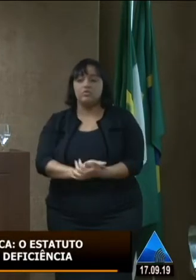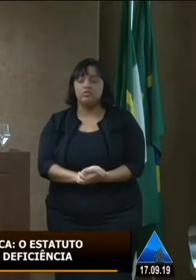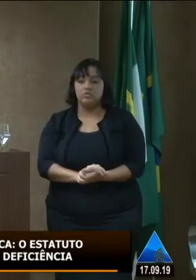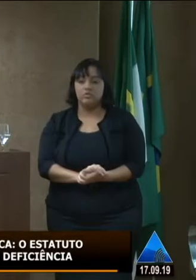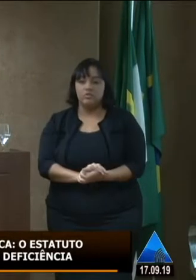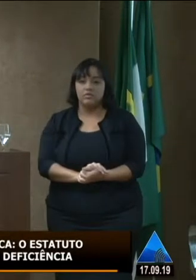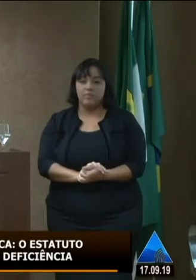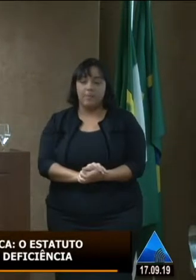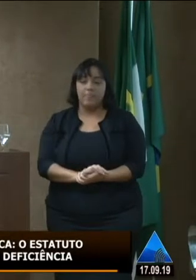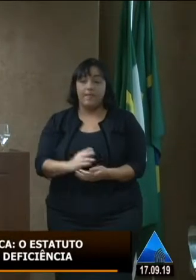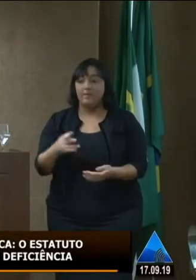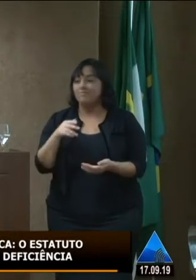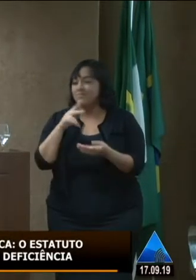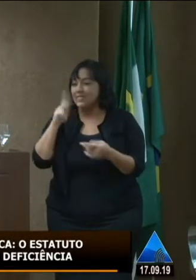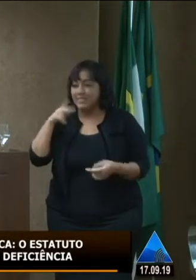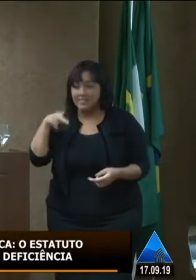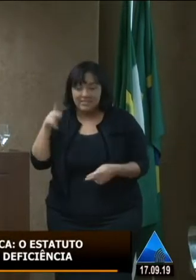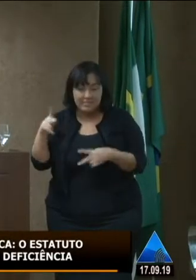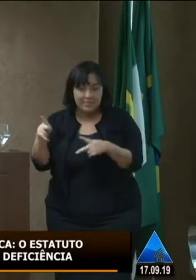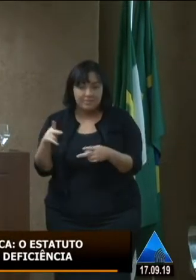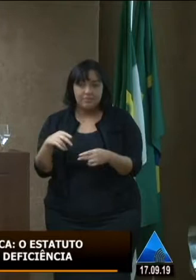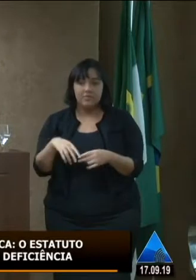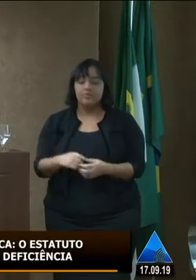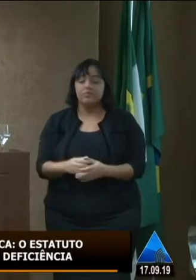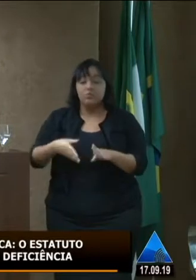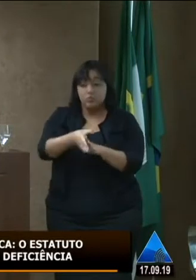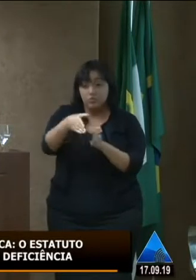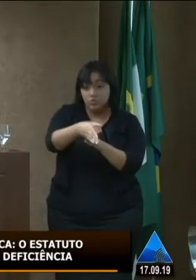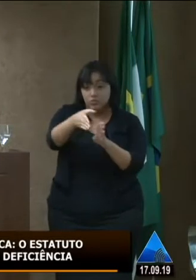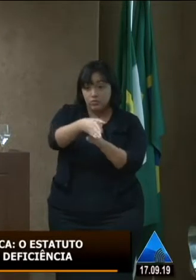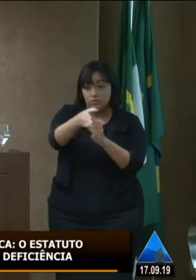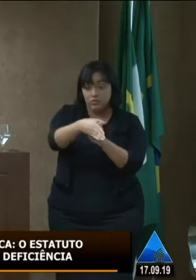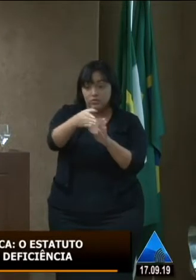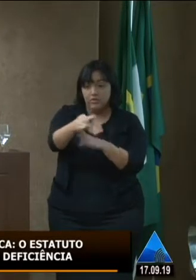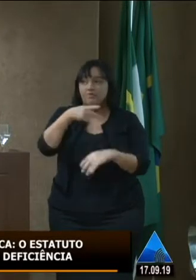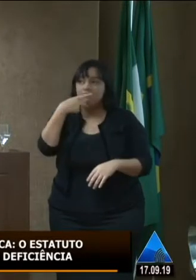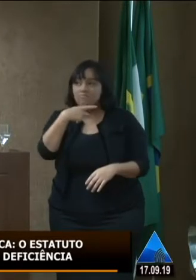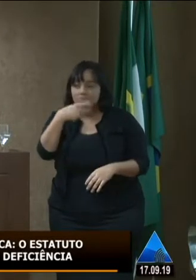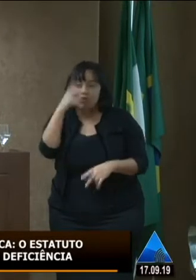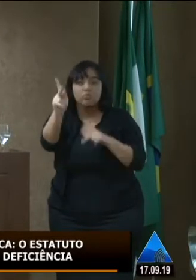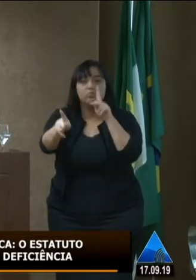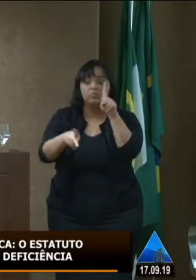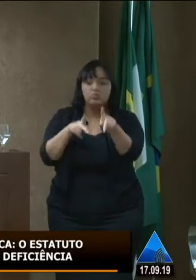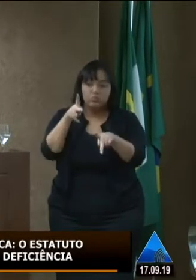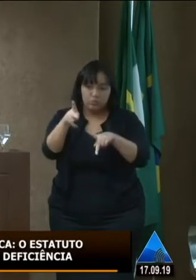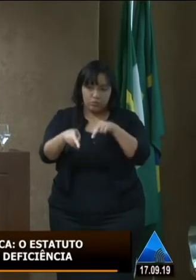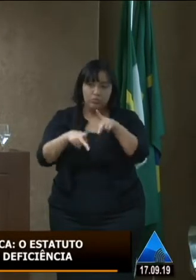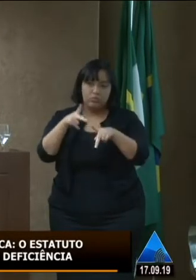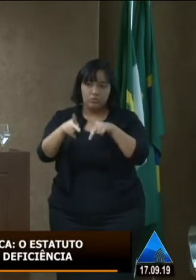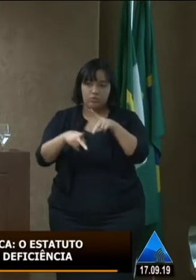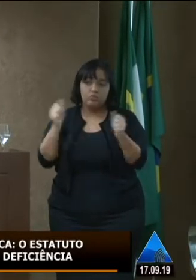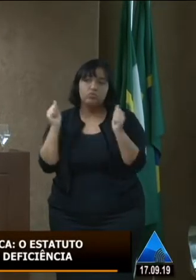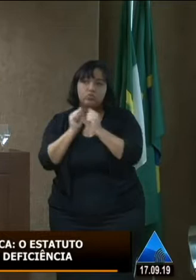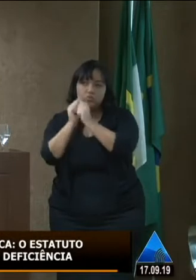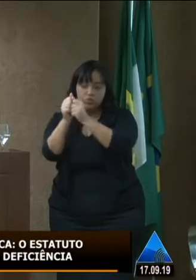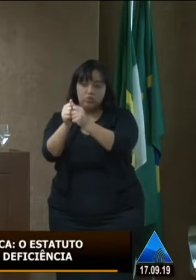evidente que ela não poderia pensar em governar que não fosse dialogando com o povo e governando